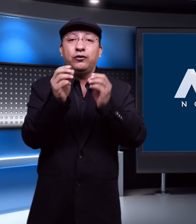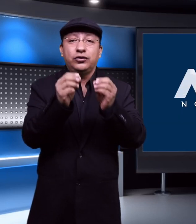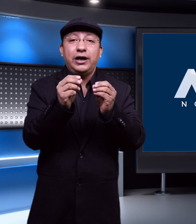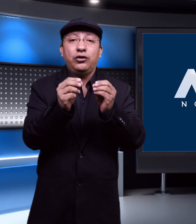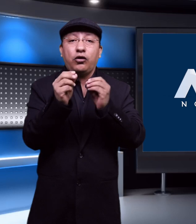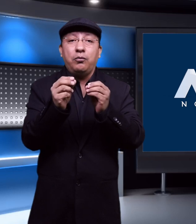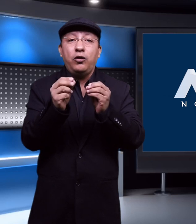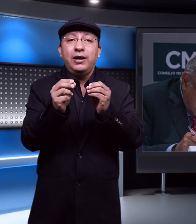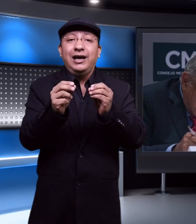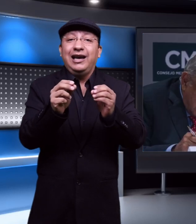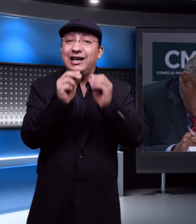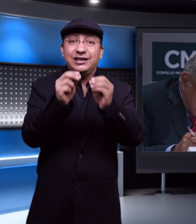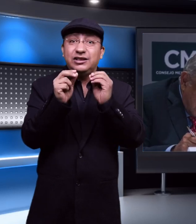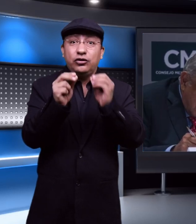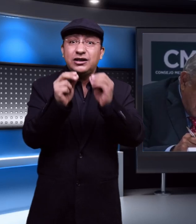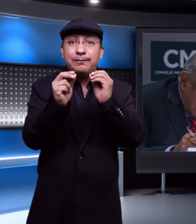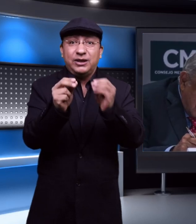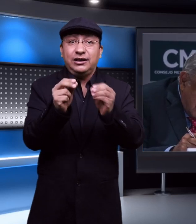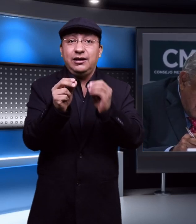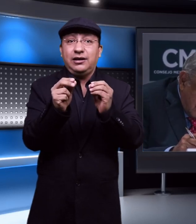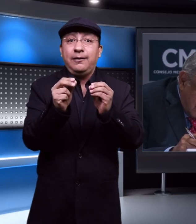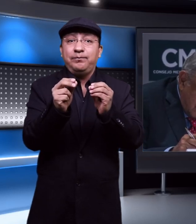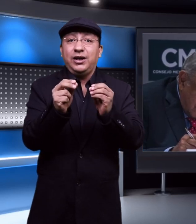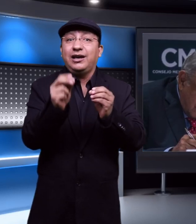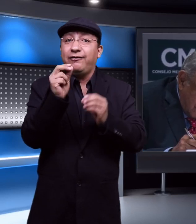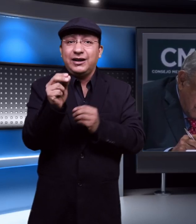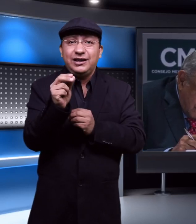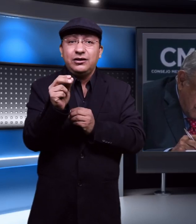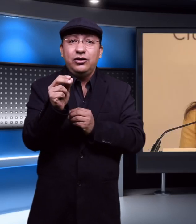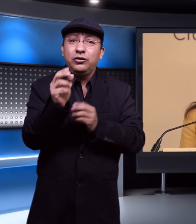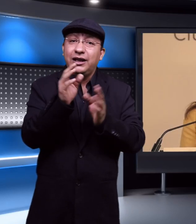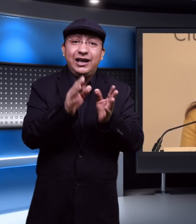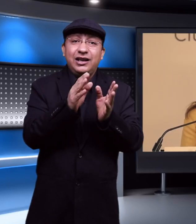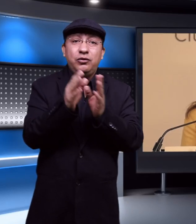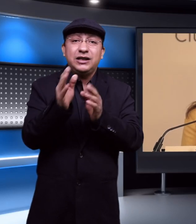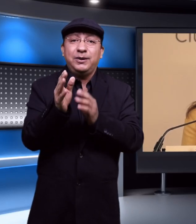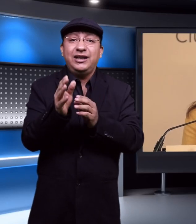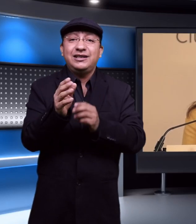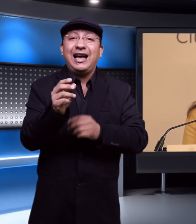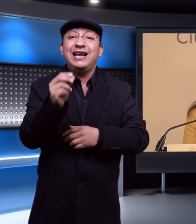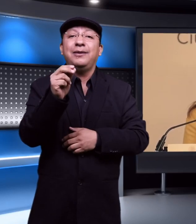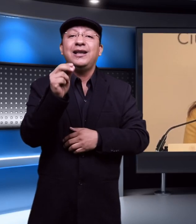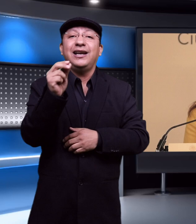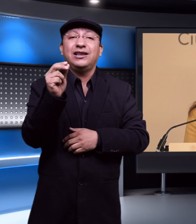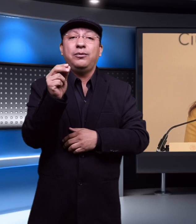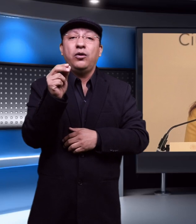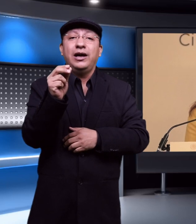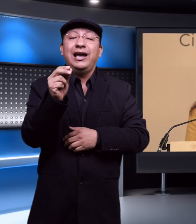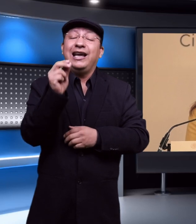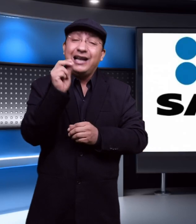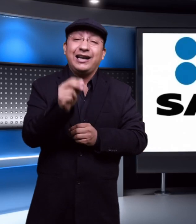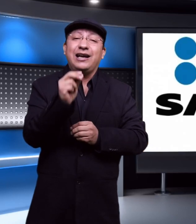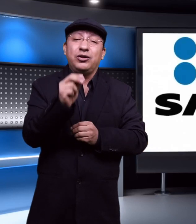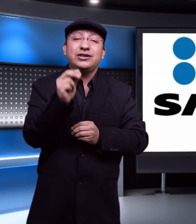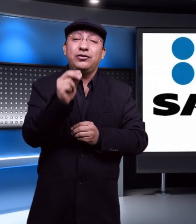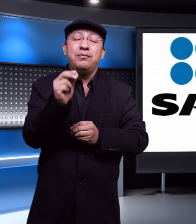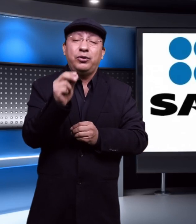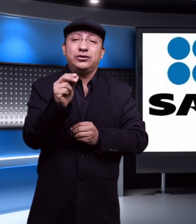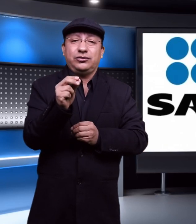y funcionario Romo en las decisiones del presidente y que Farjad no tenía ninguna experiencia a nivel directivo en la recaudación de impuestos.